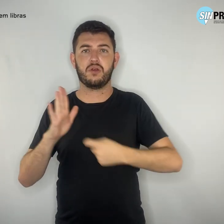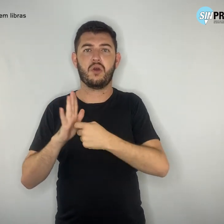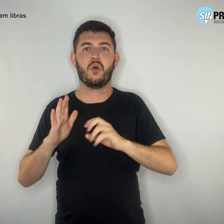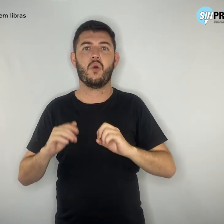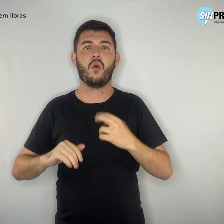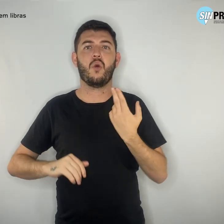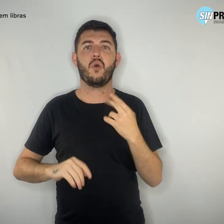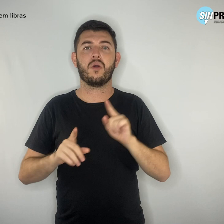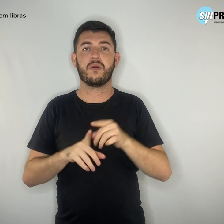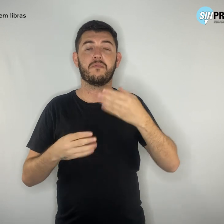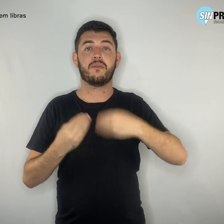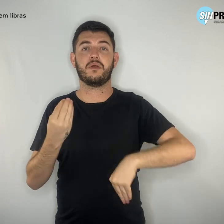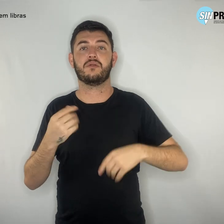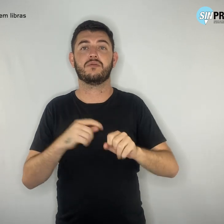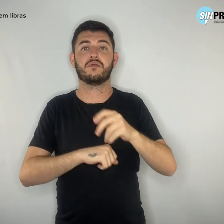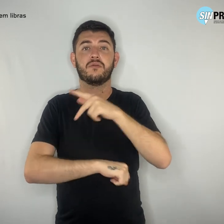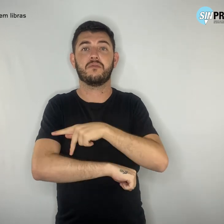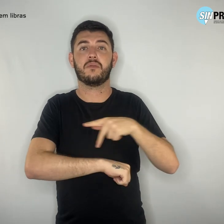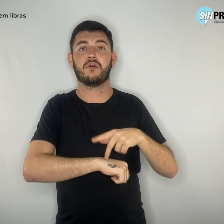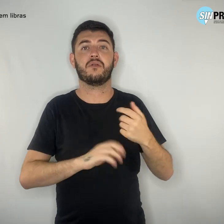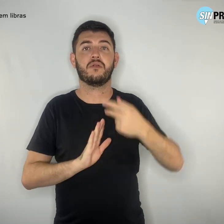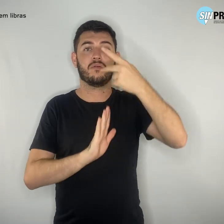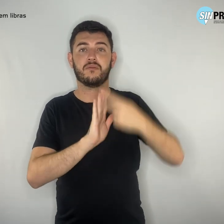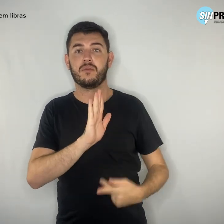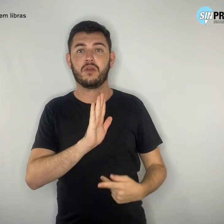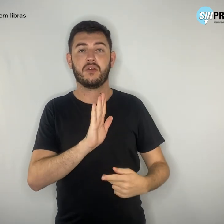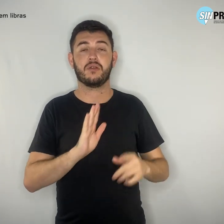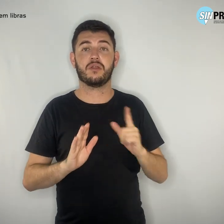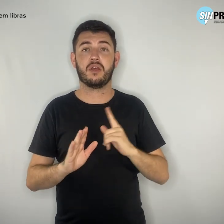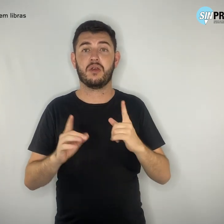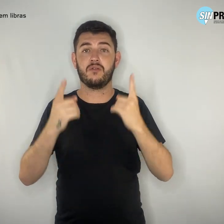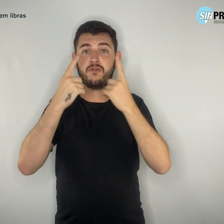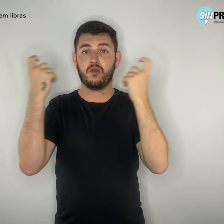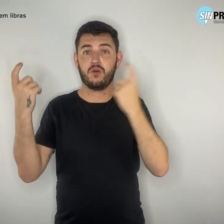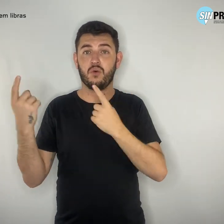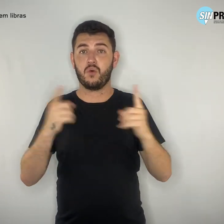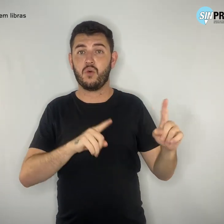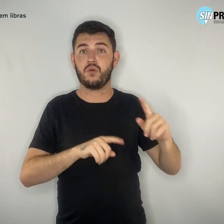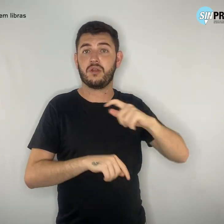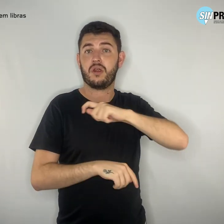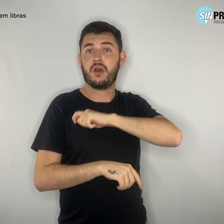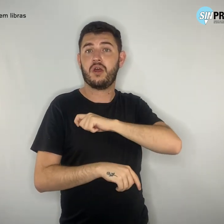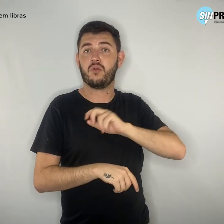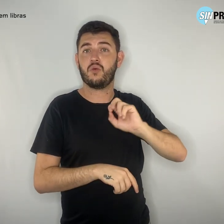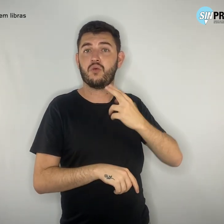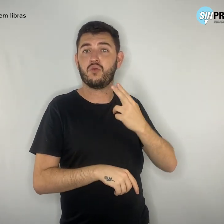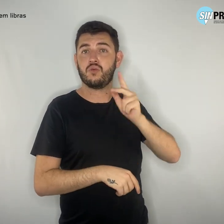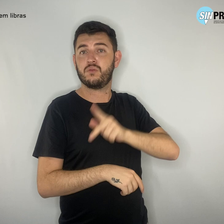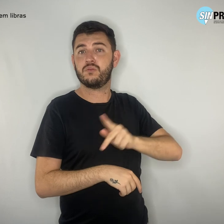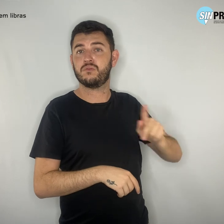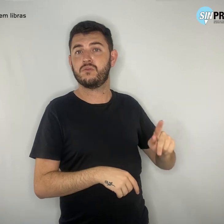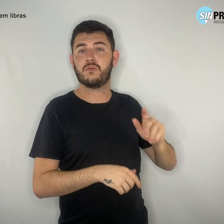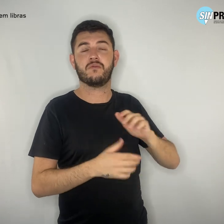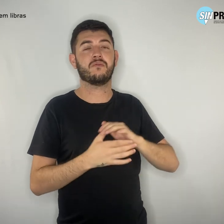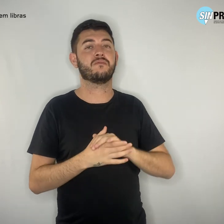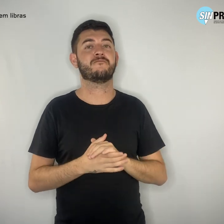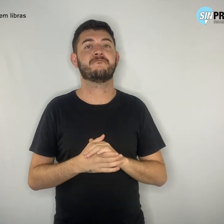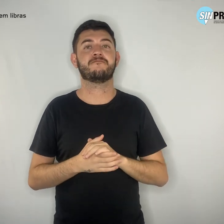pedagógico, passando por agressão a estudantes e professores. Em 2022,